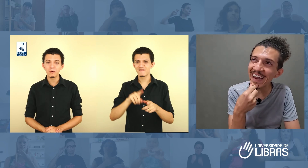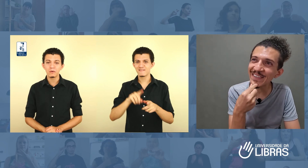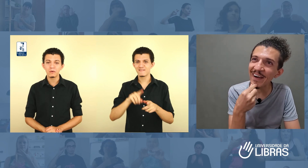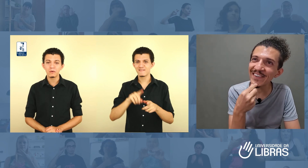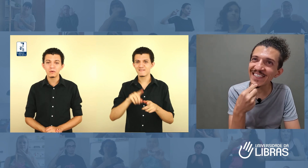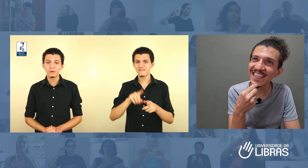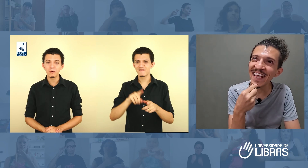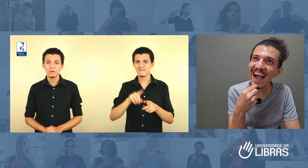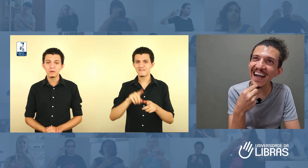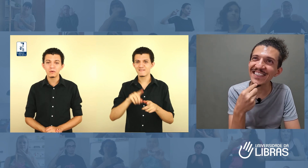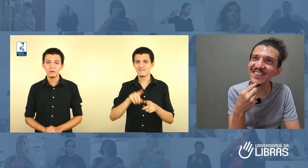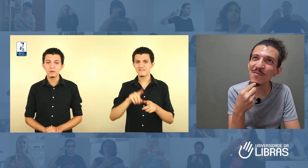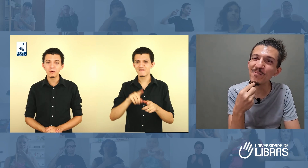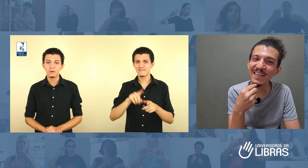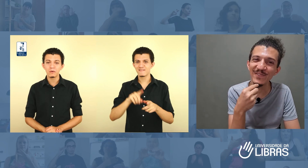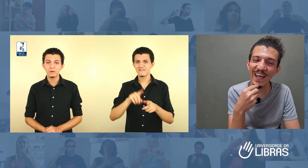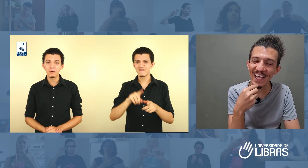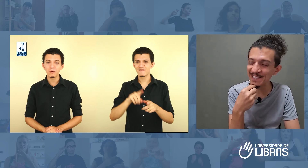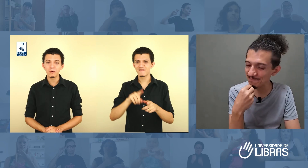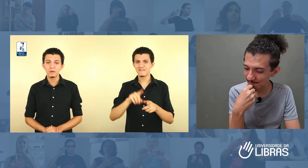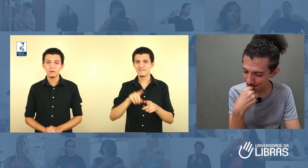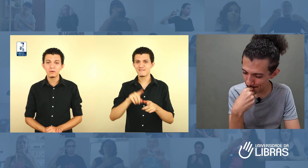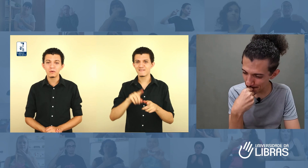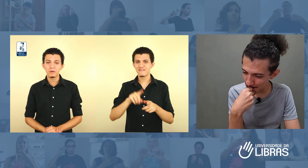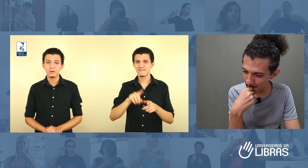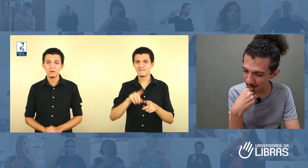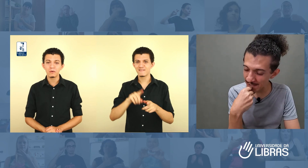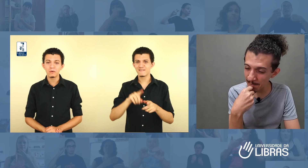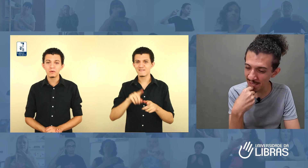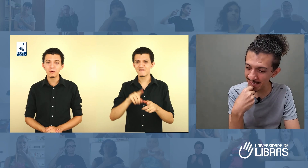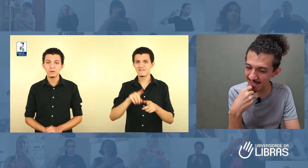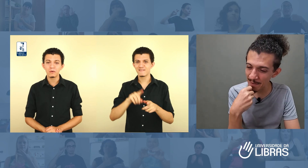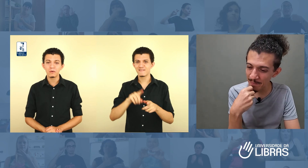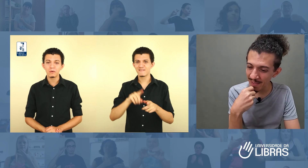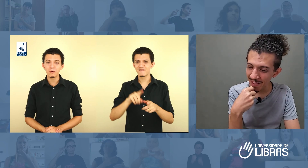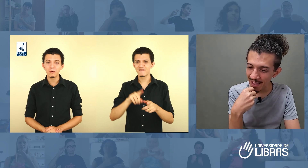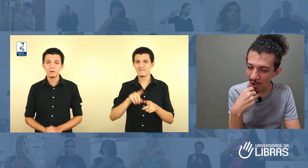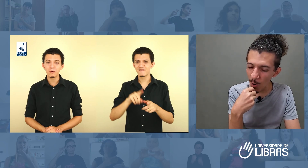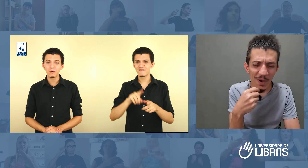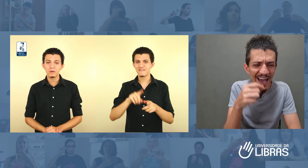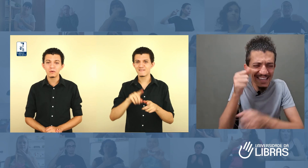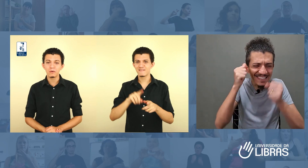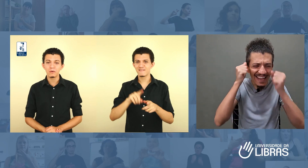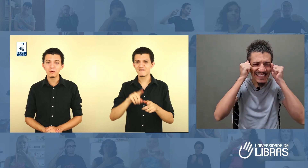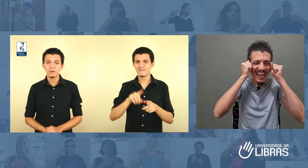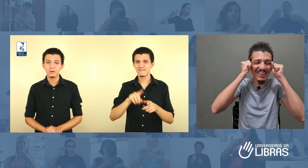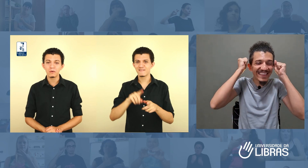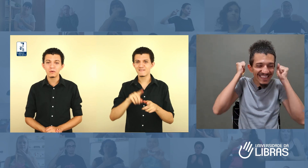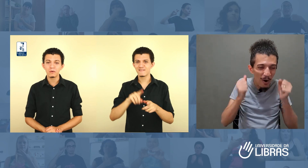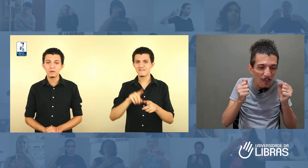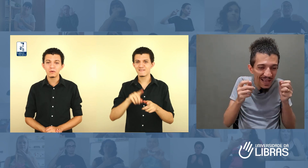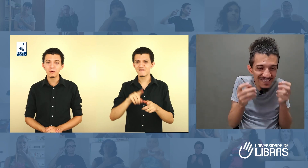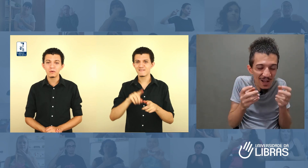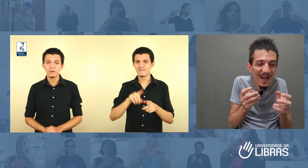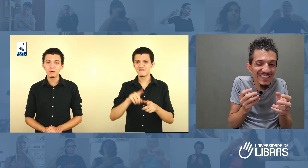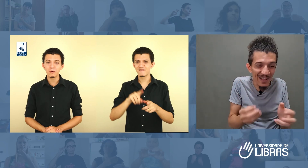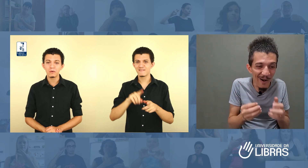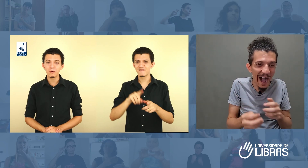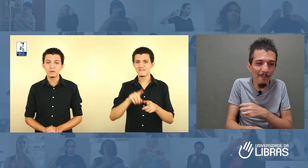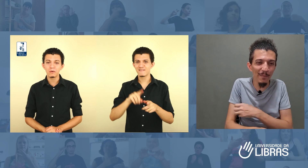chamava Gilead, não bem diferente. Isso em Minas, né? O cara sinalizava tão, mas tão, mas tão rápido,